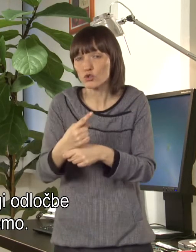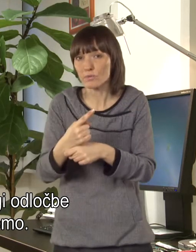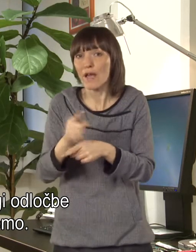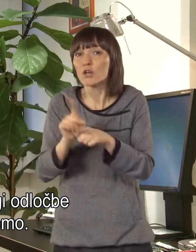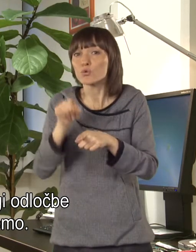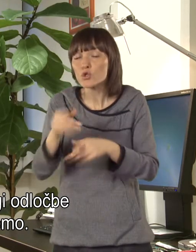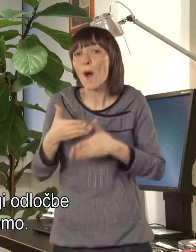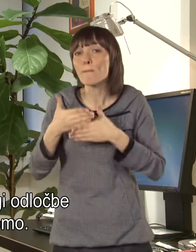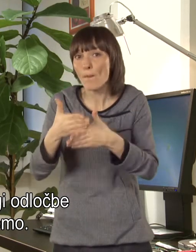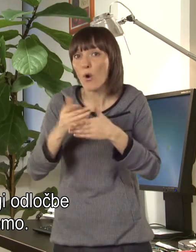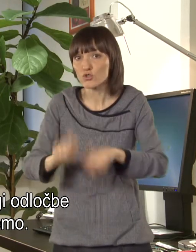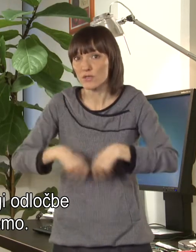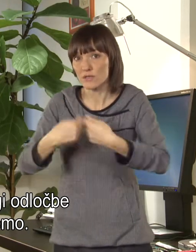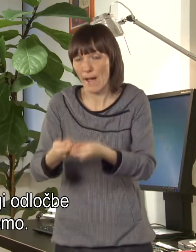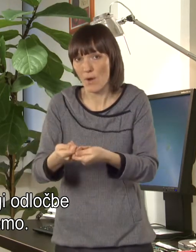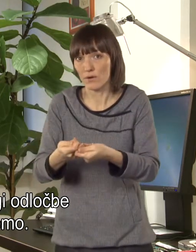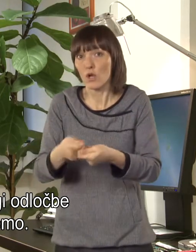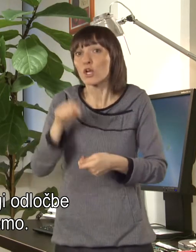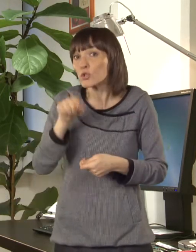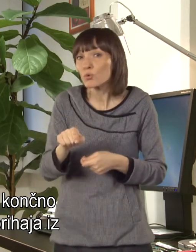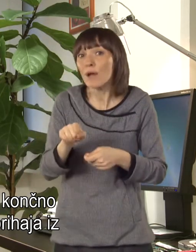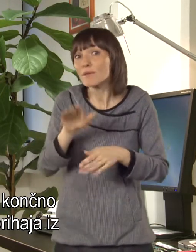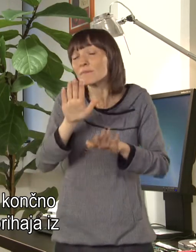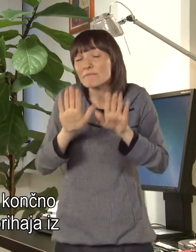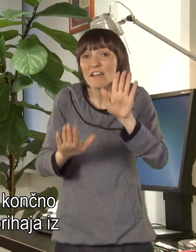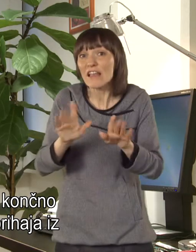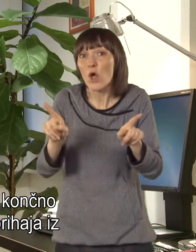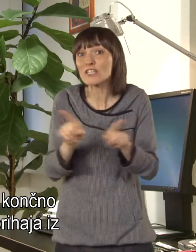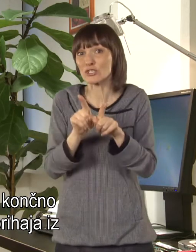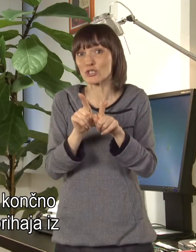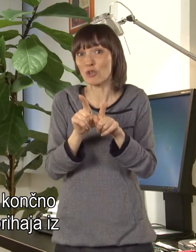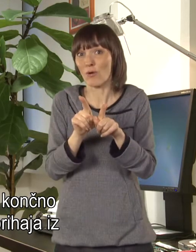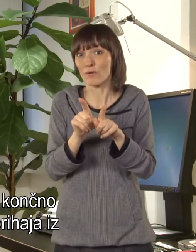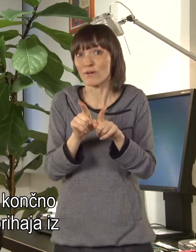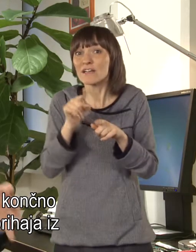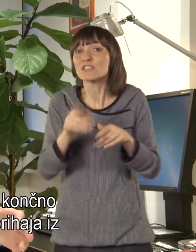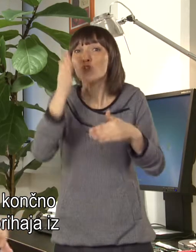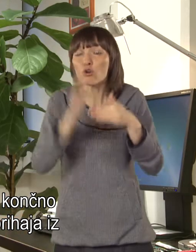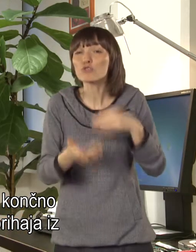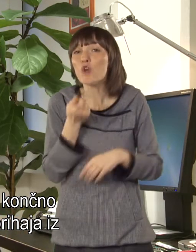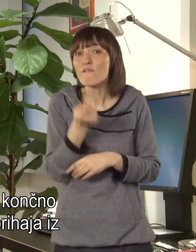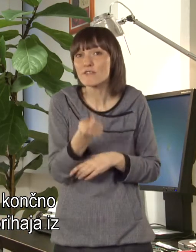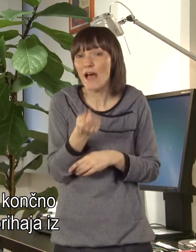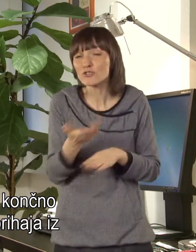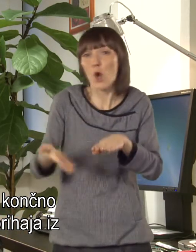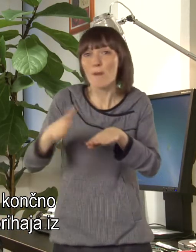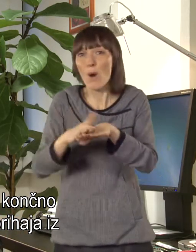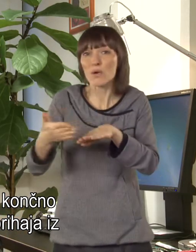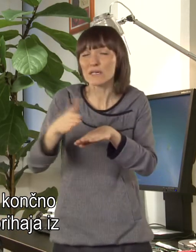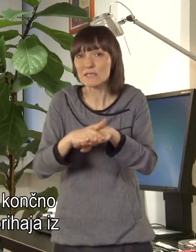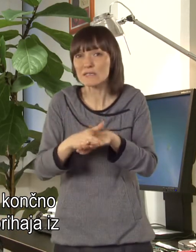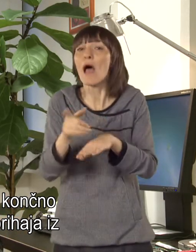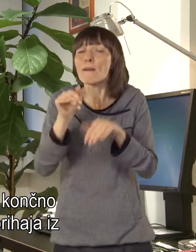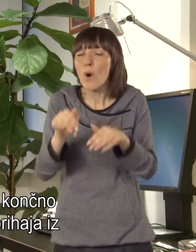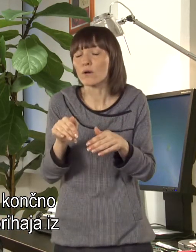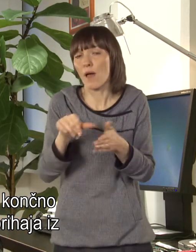tudi ta to pomoč dajemo. Tako da tukaj bi bilo verjetno enako. Se pravi, da tisto končno finančno